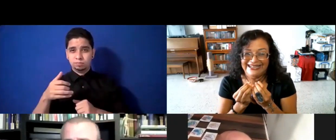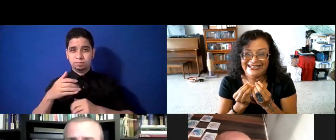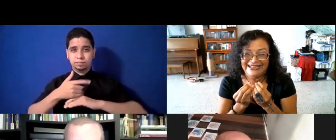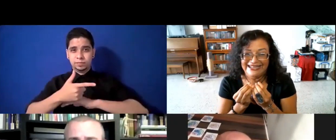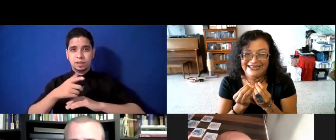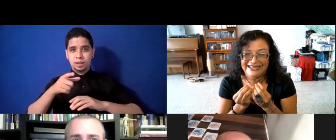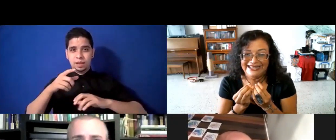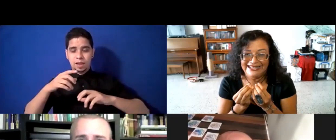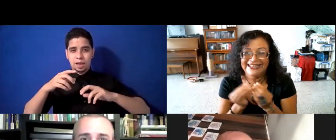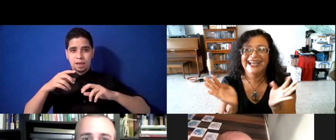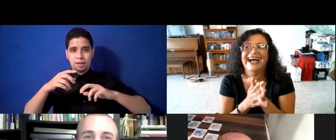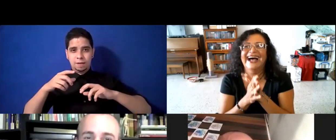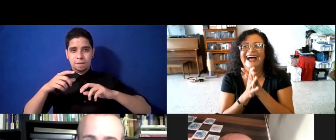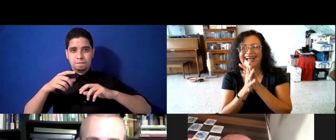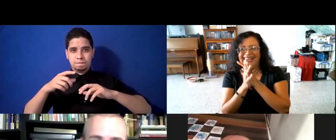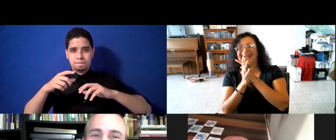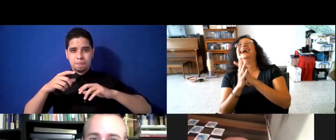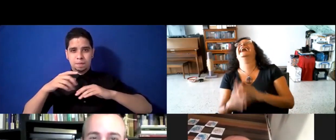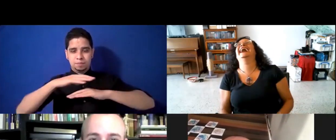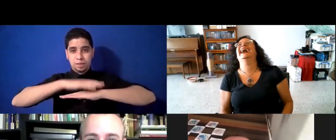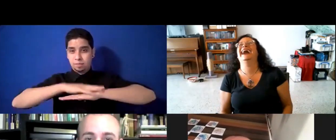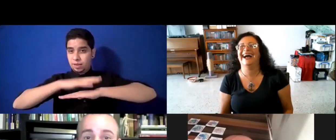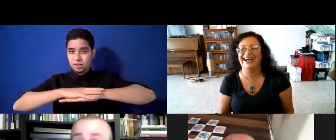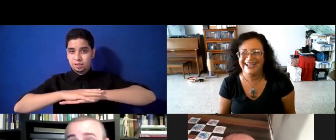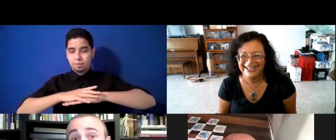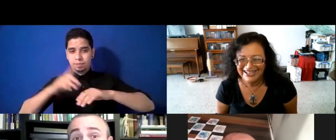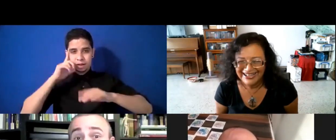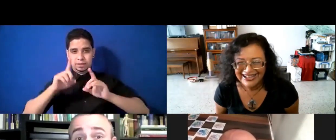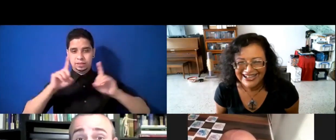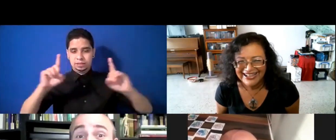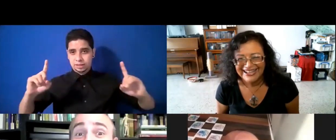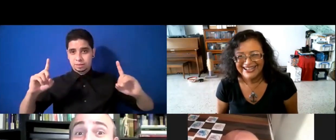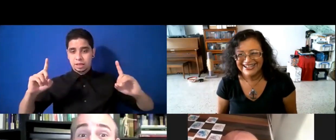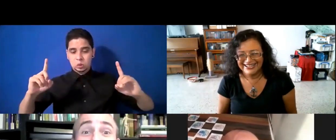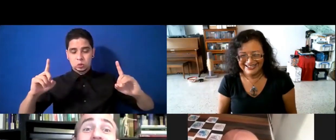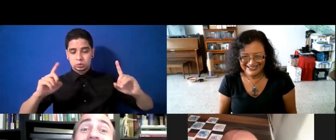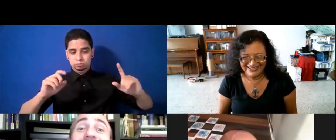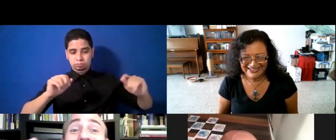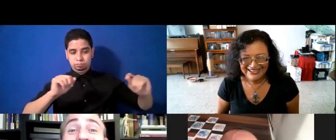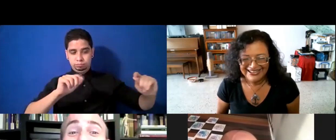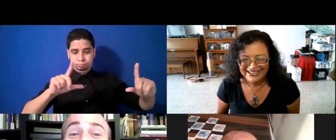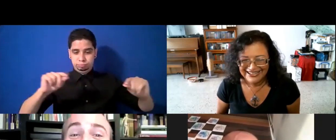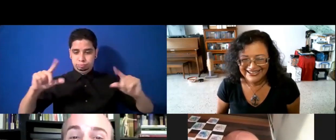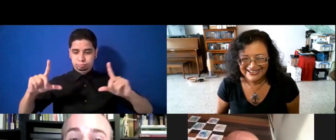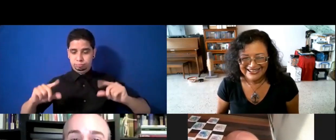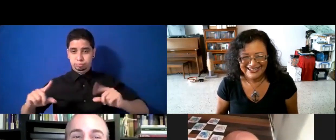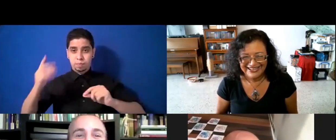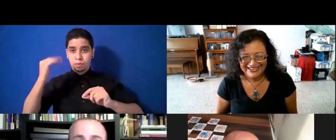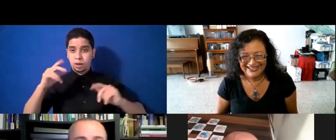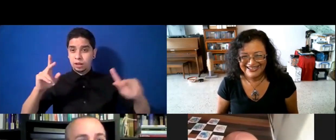diferentes de allí de Pizabrosa para mantener el distanciamiento. Claro, y comernos la pizzería. Porque es que la gente tiene que ver la cara